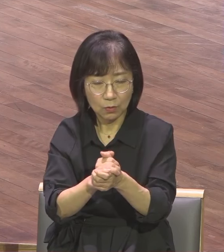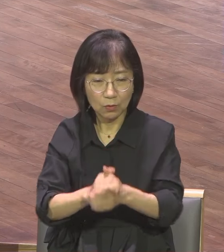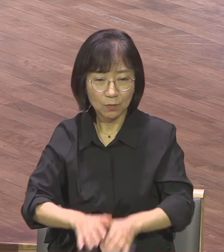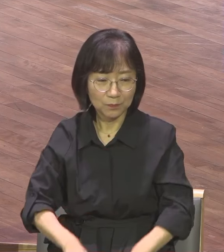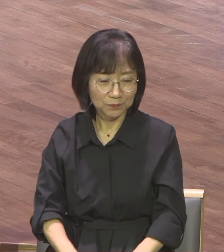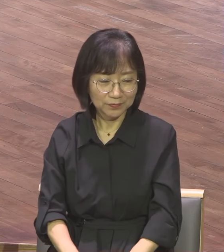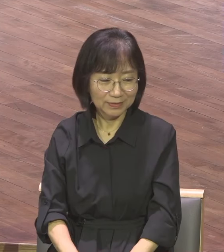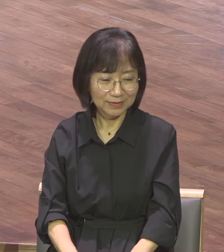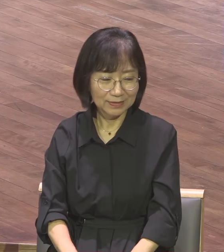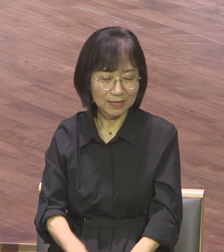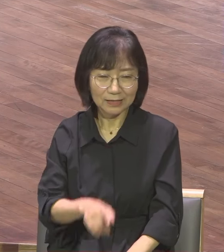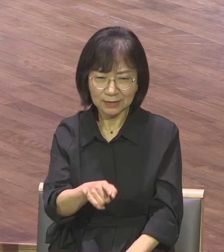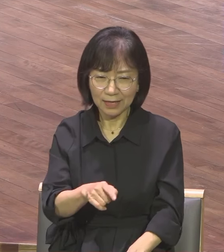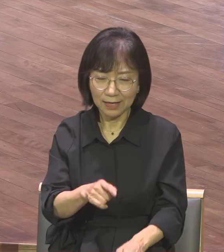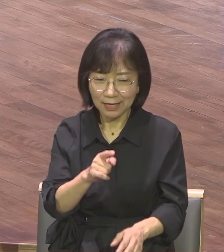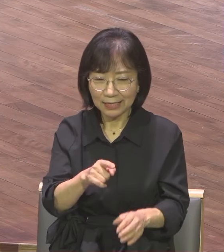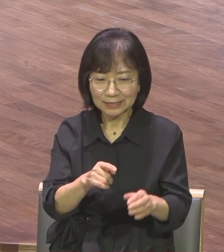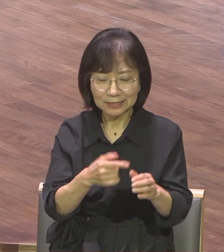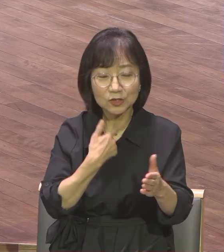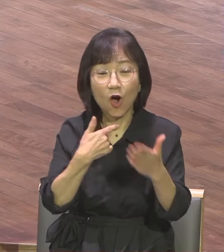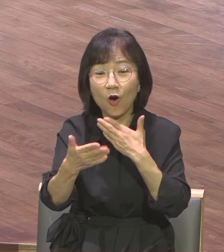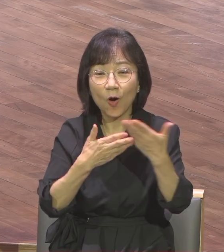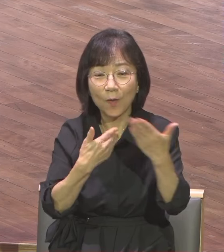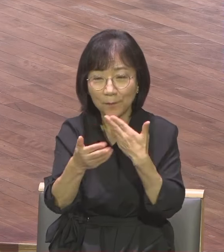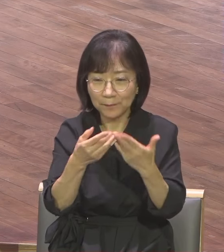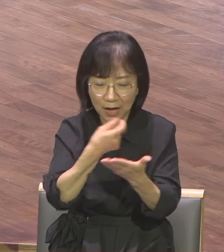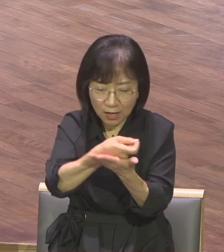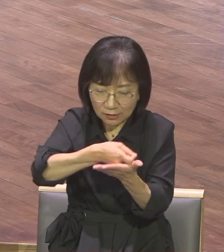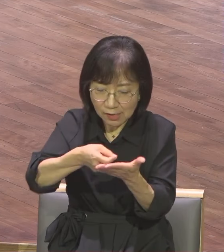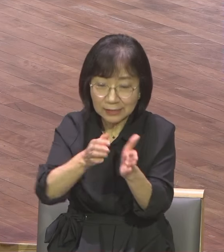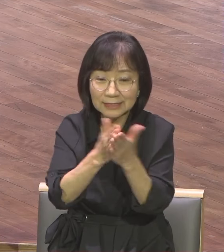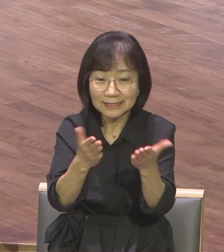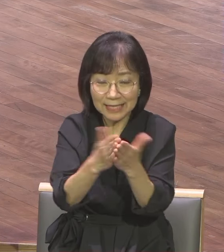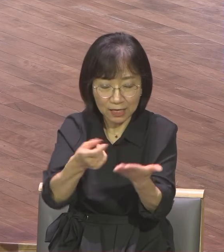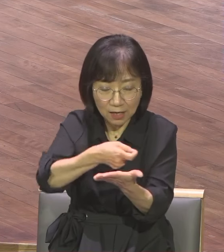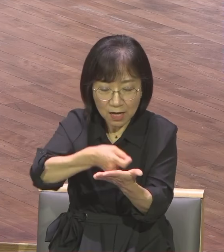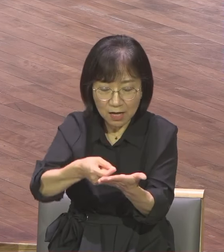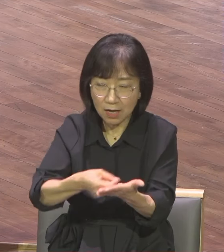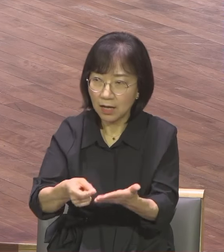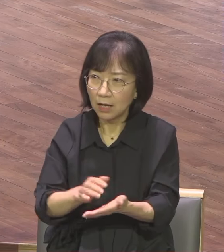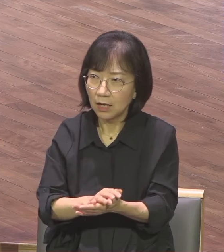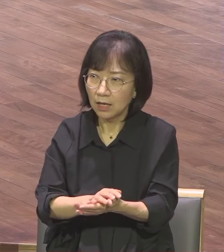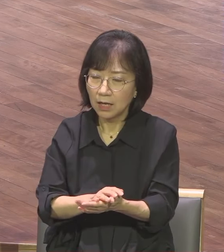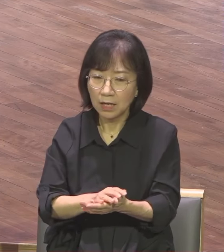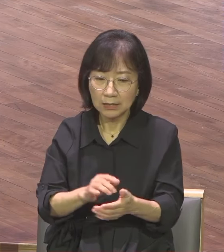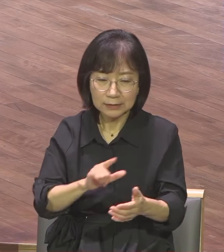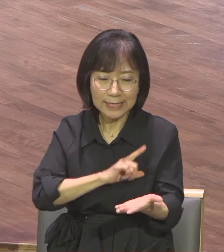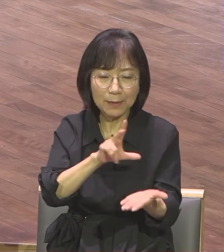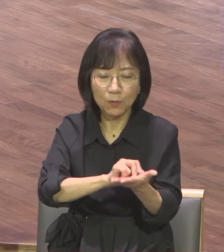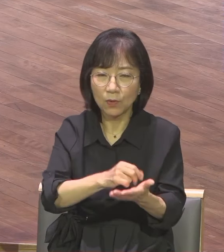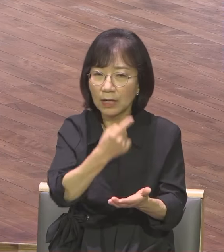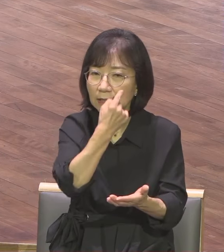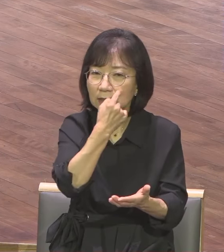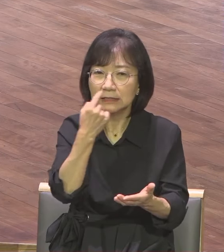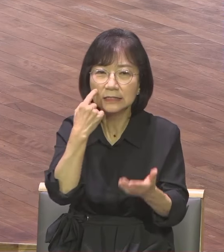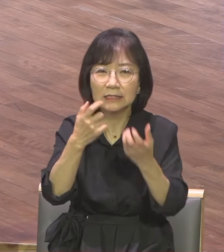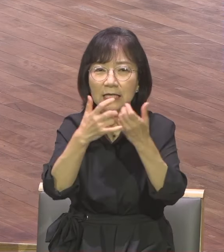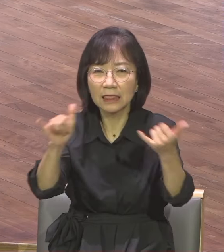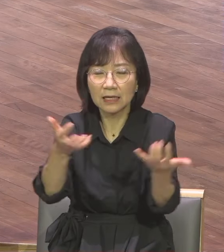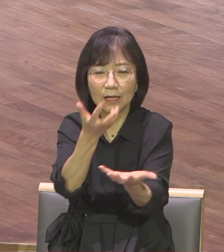증인들의 문서라고 읽어보니까 장로님이 삼백 명을 전도한 거예요 만수수수사님이 이백 명 전도한 거예요